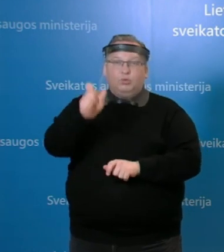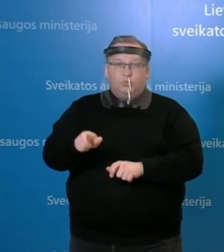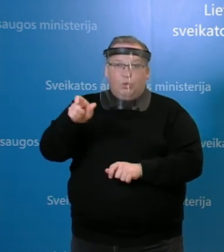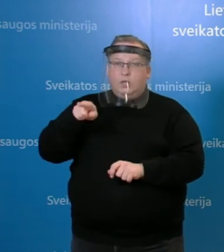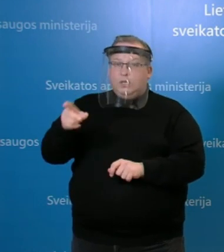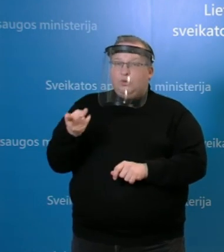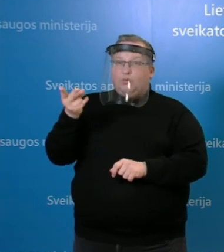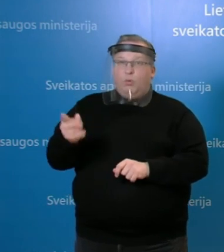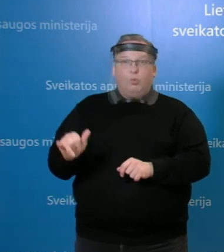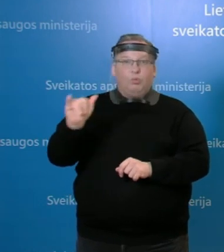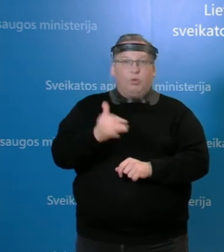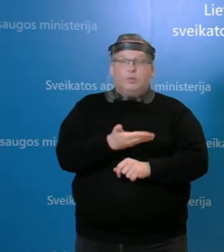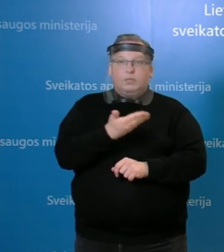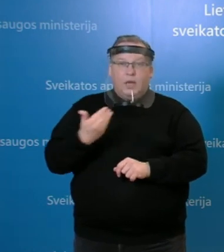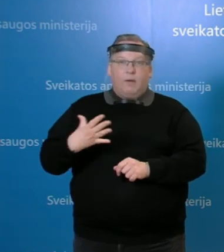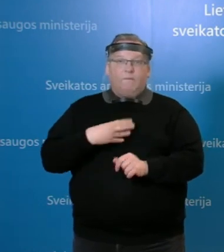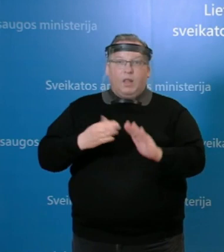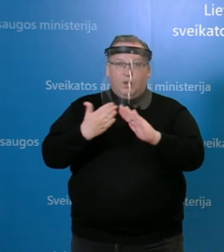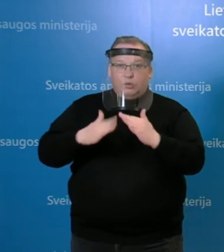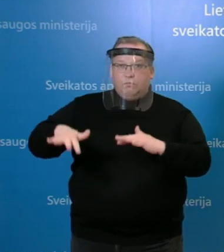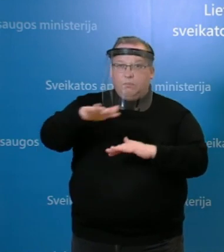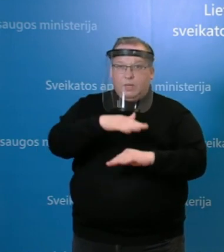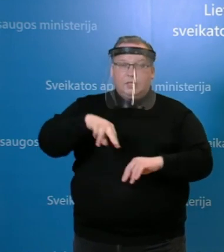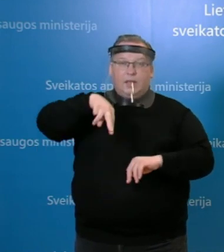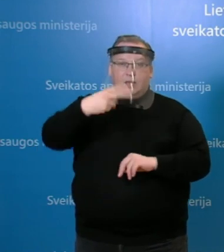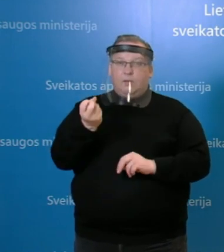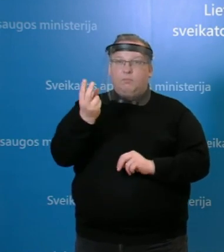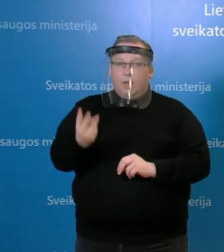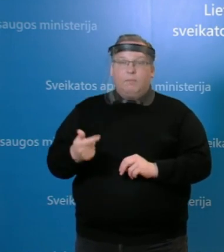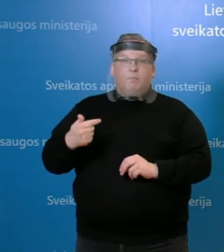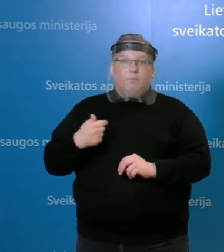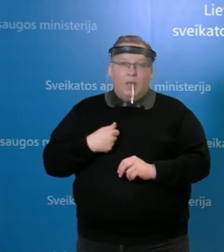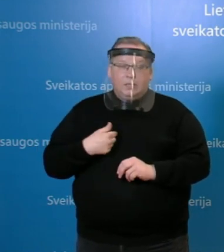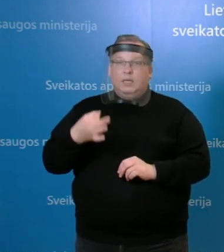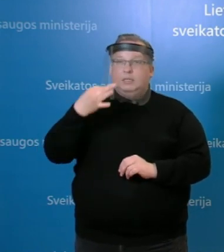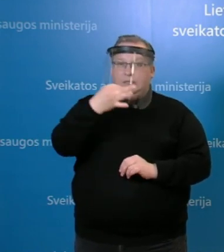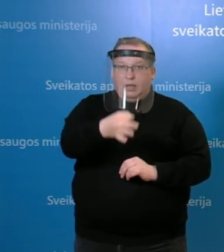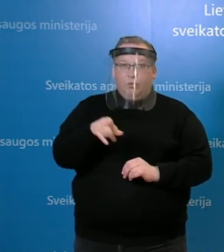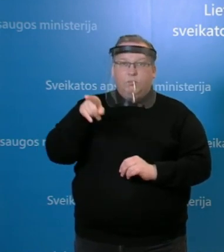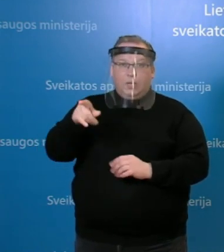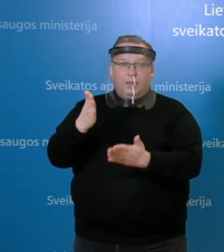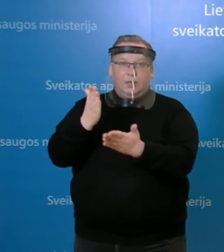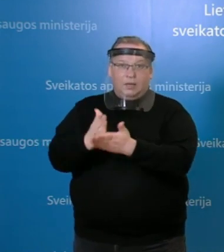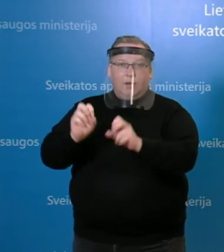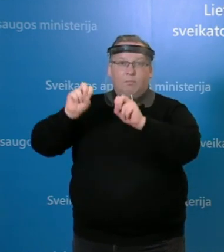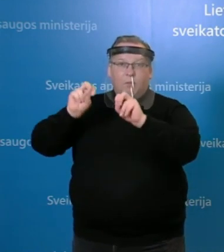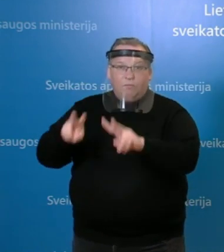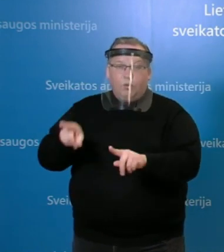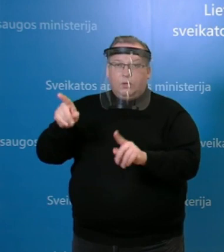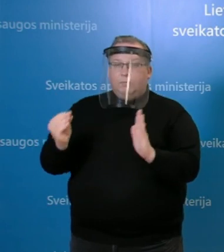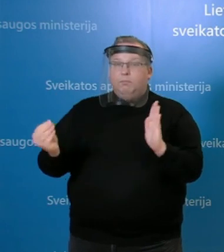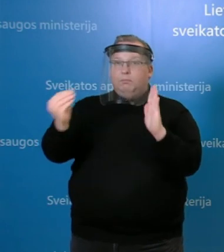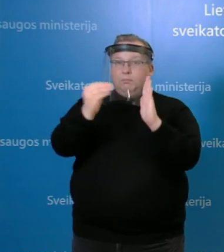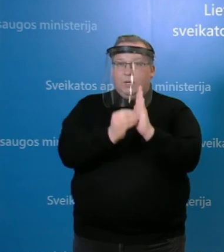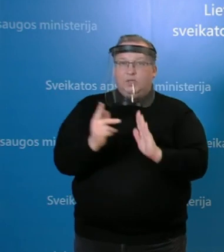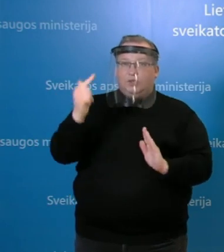esmuo niekur kiturnėjo. Apie Vilniaus miesto klinikinę ligoninę mes komunikuojam, kad ten yra žydinys, yra pažymėta ir žemėlapija, kad būtent